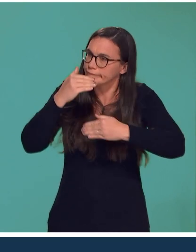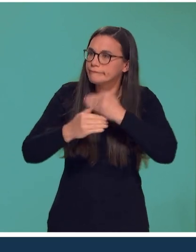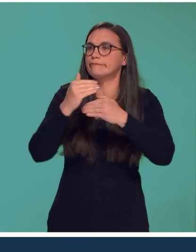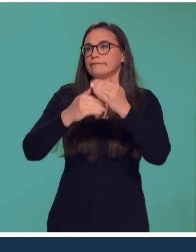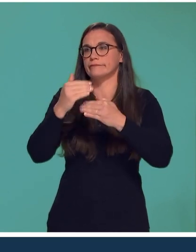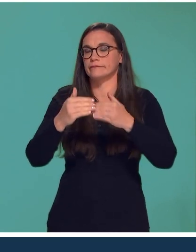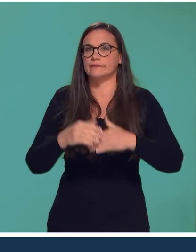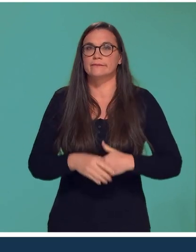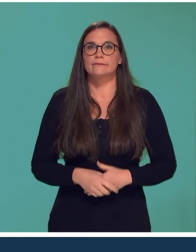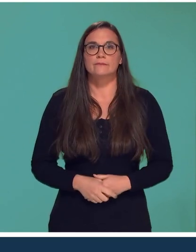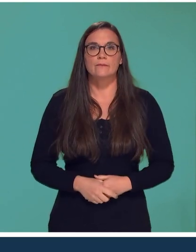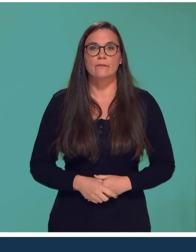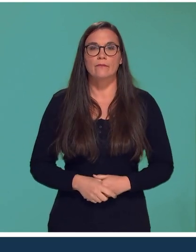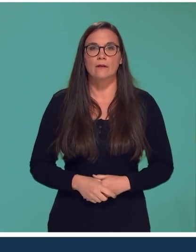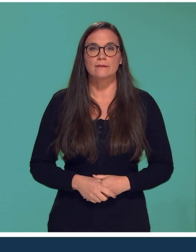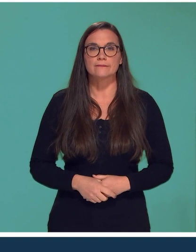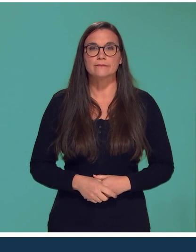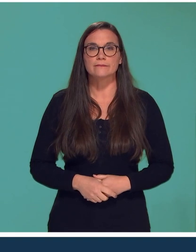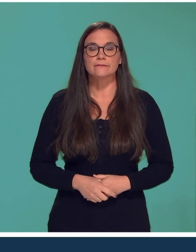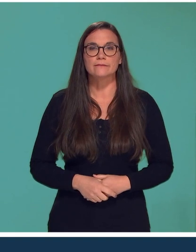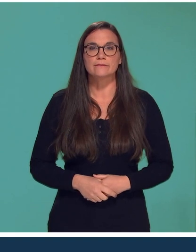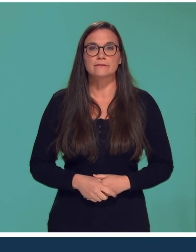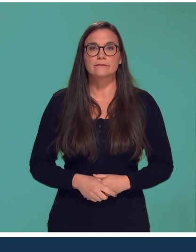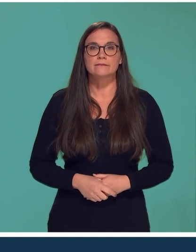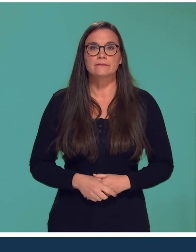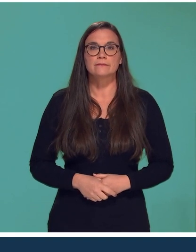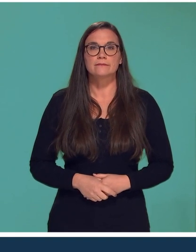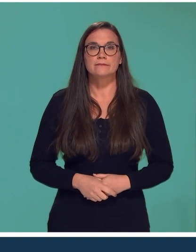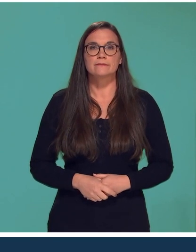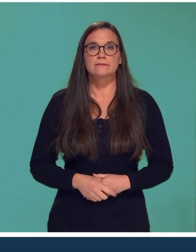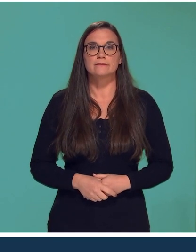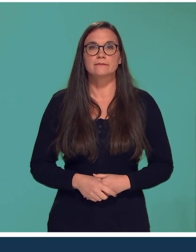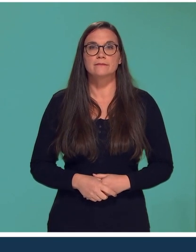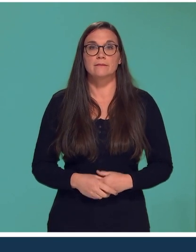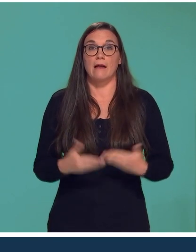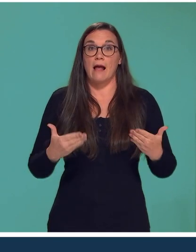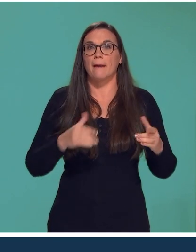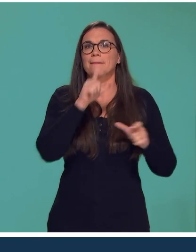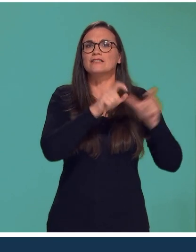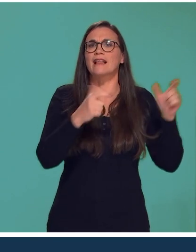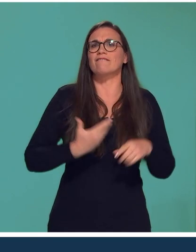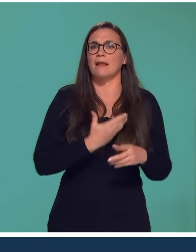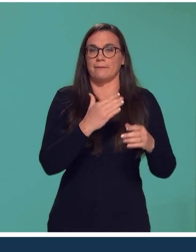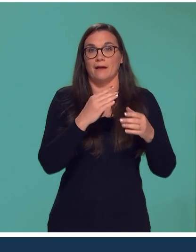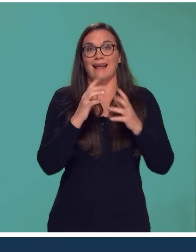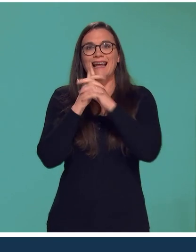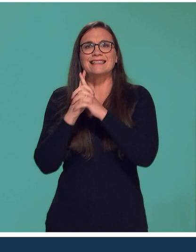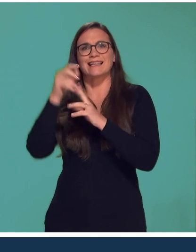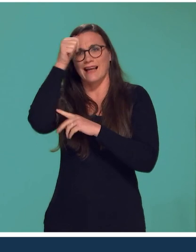ça peut quand même aider beaucoup les victimes à repartir dans la vie. L'Église catholique va maintenant devoir